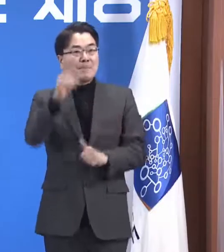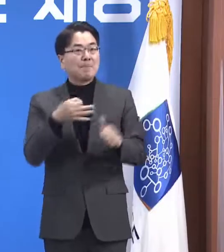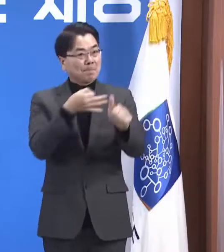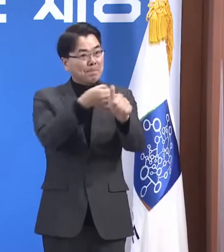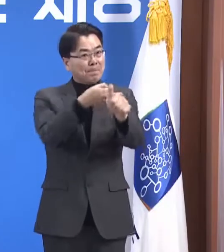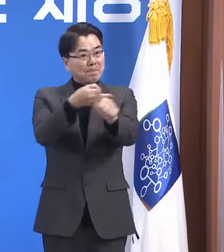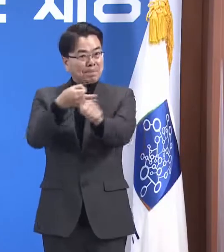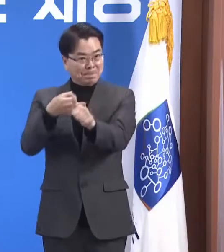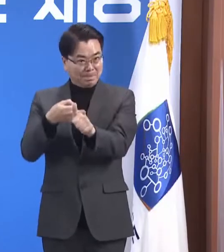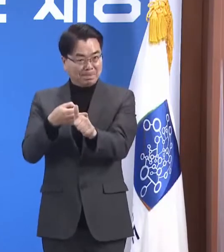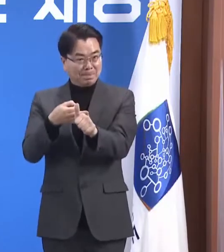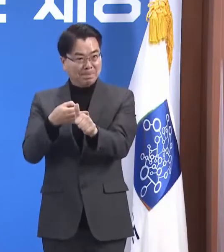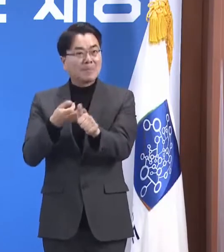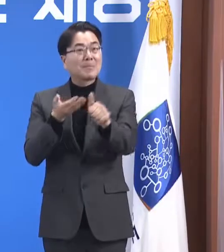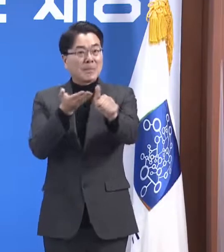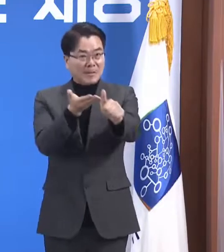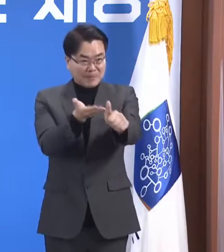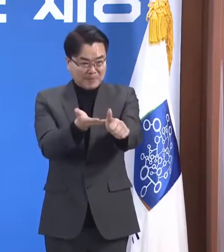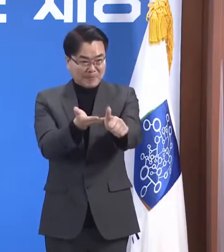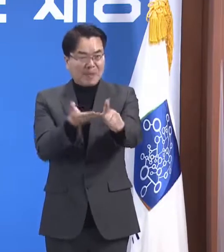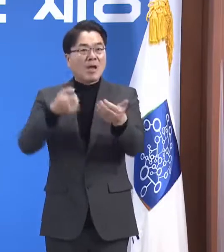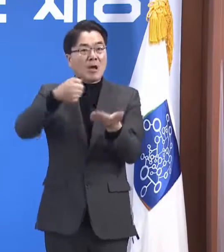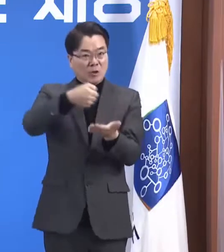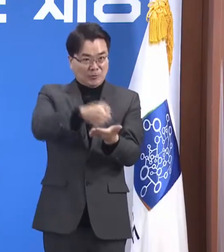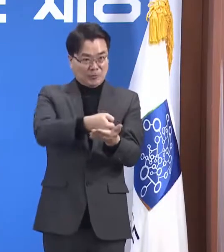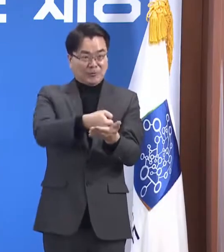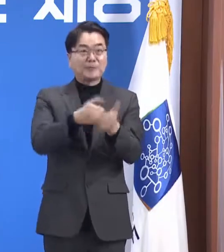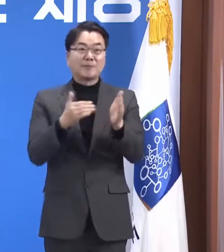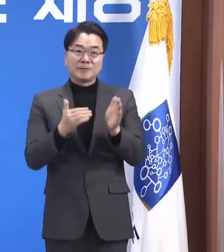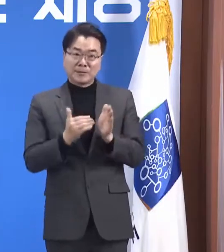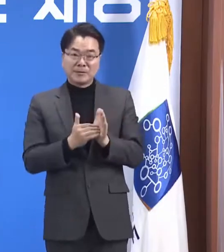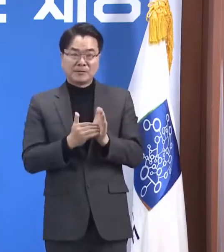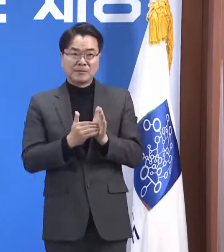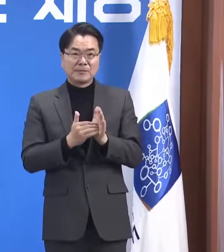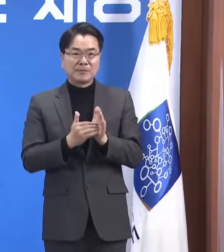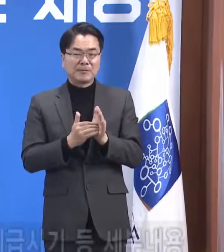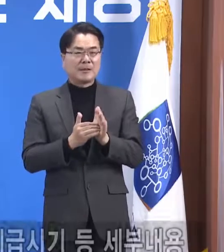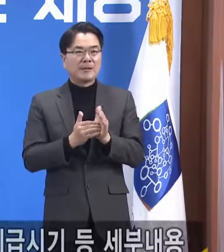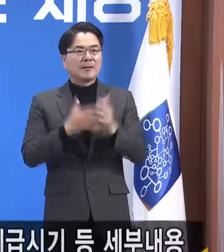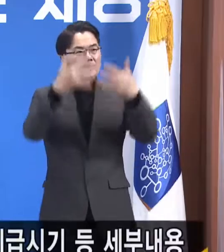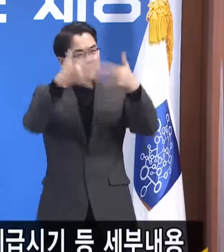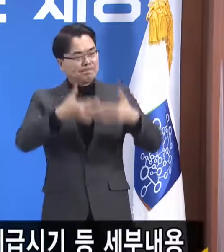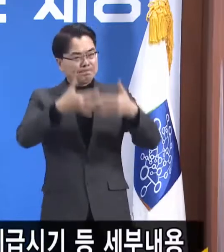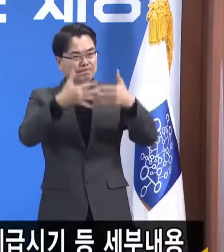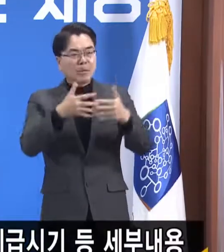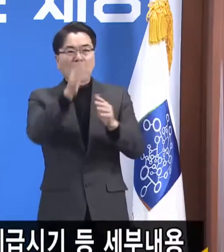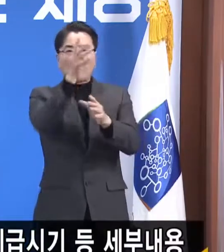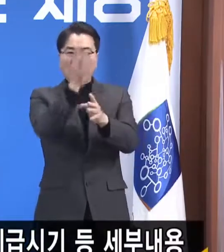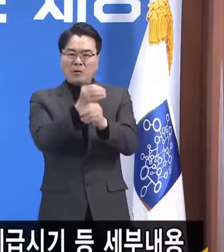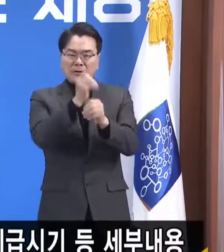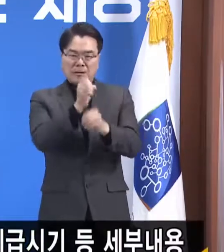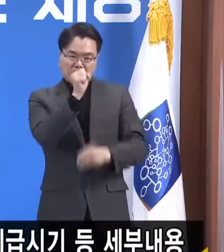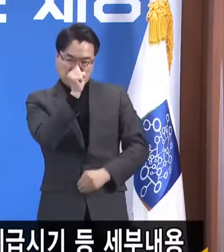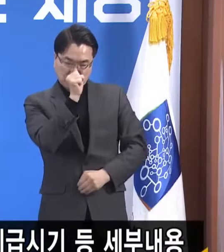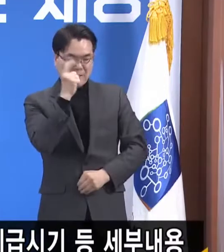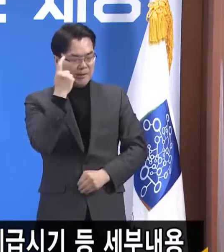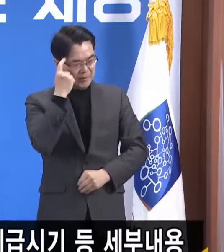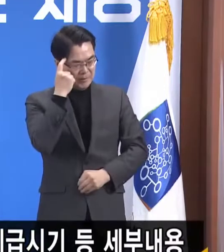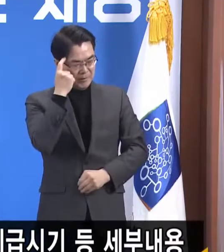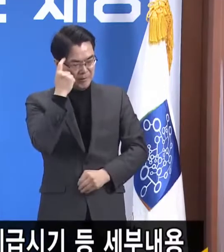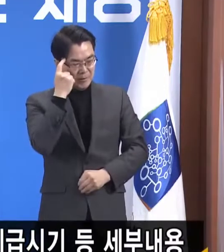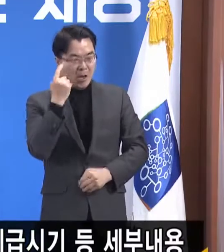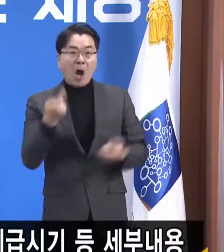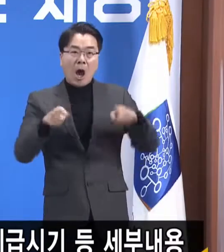재난기본소득을 지급하기로 결정했고 다만 그 시기에 대해서는 우리 당의